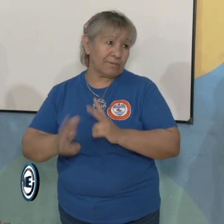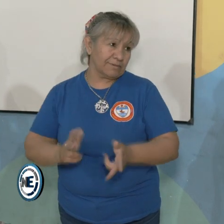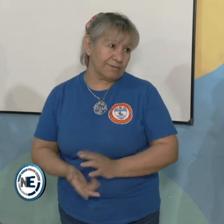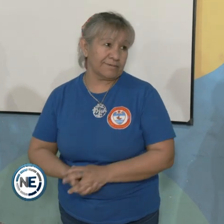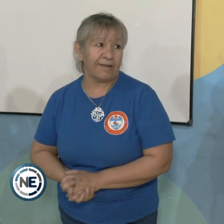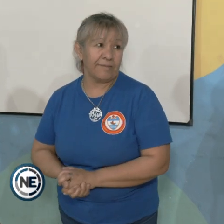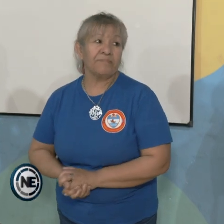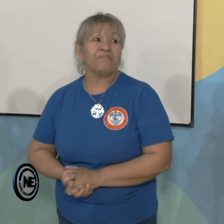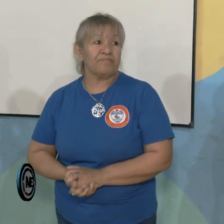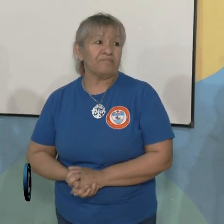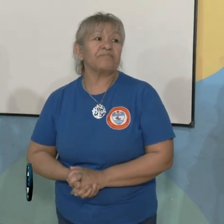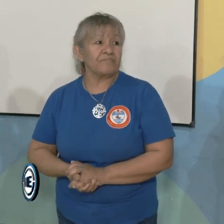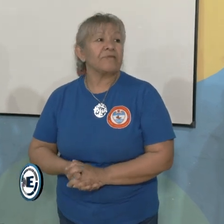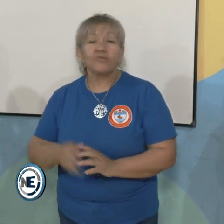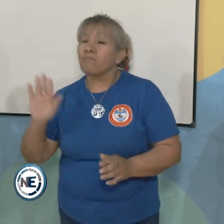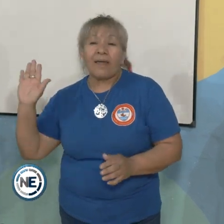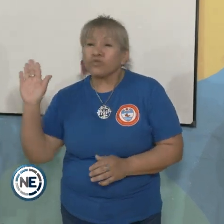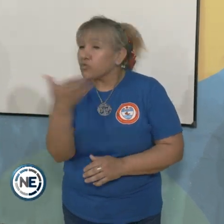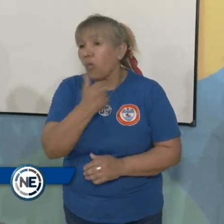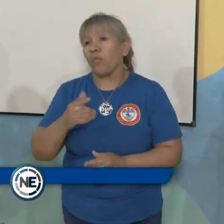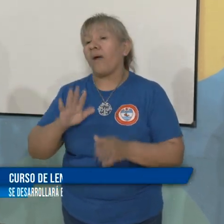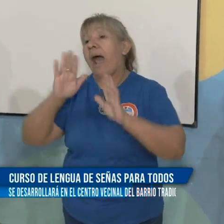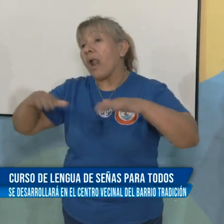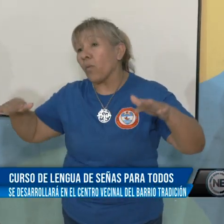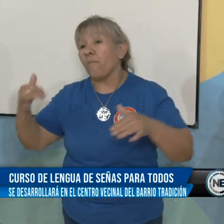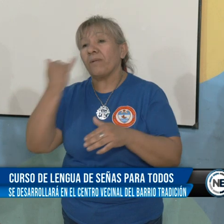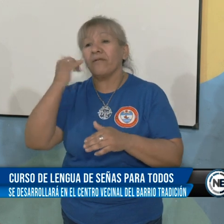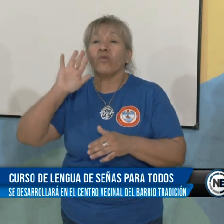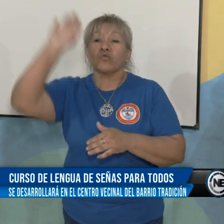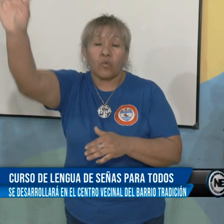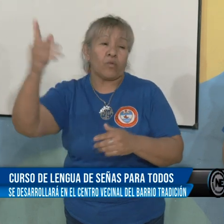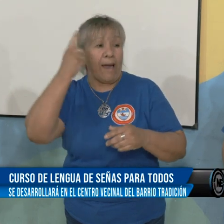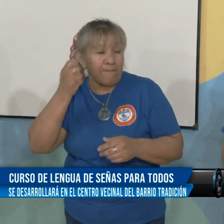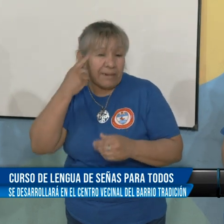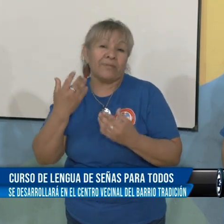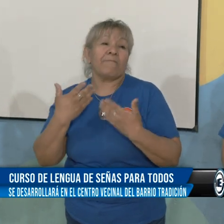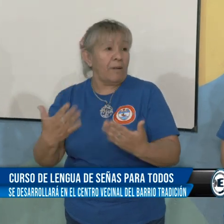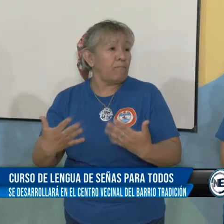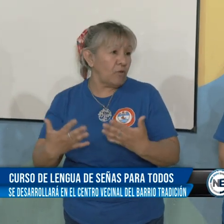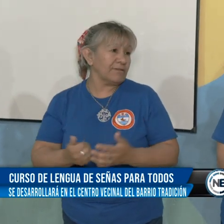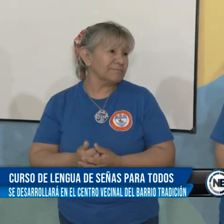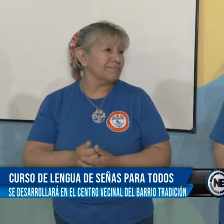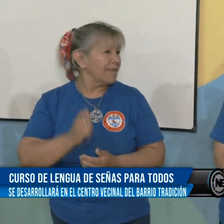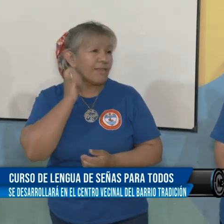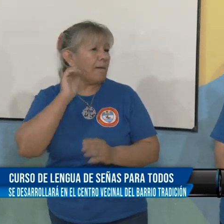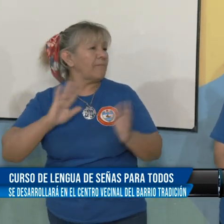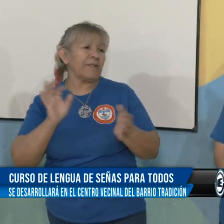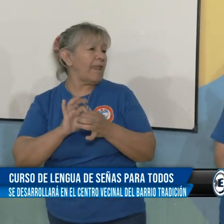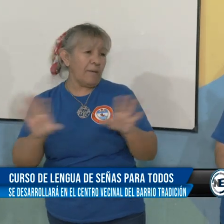Para que todos aprendan, años, desde cuánto, la edad, la edad de que pueden venir,